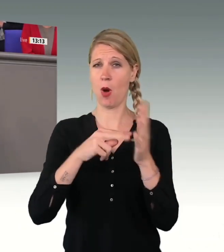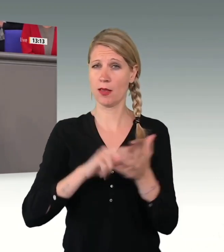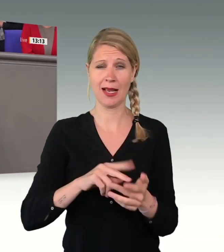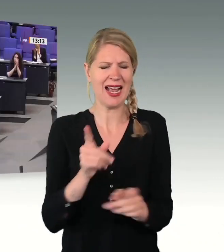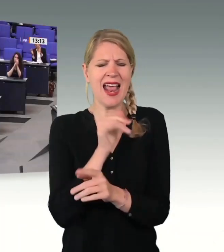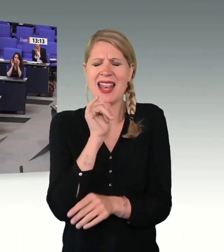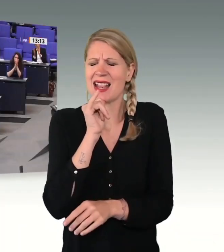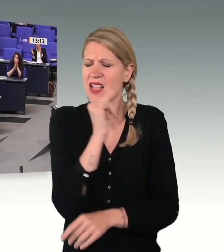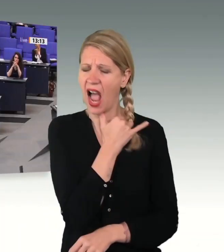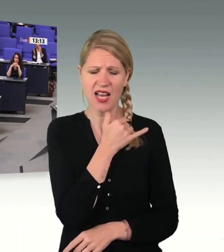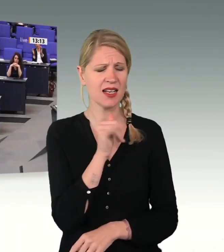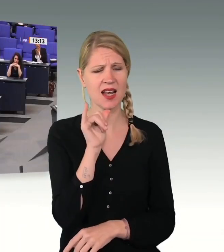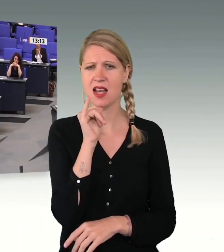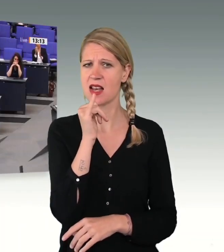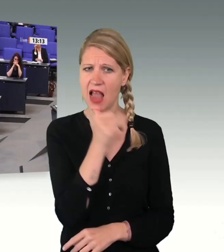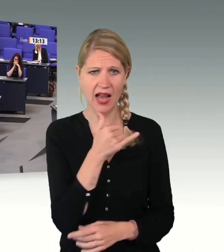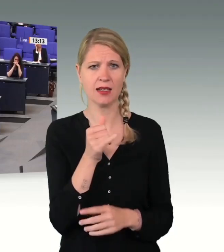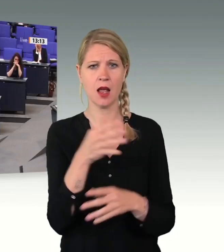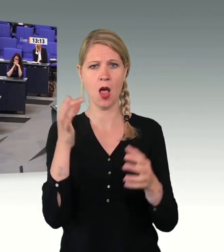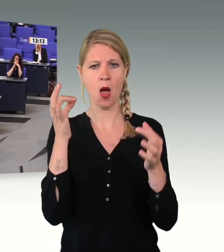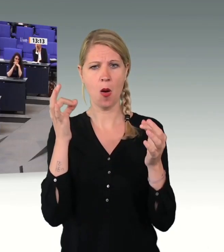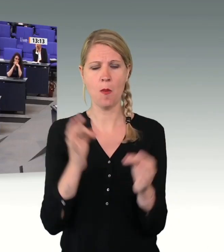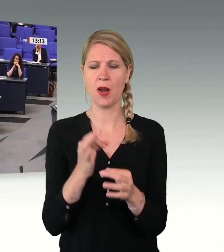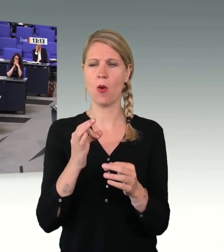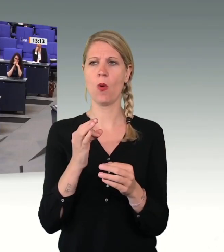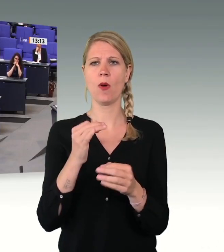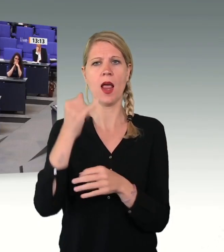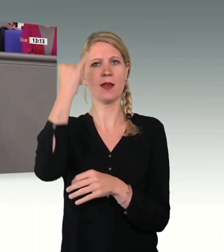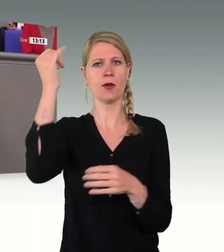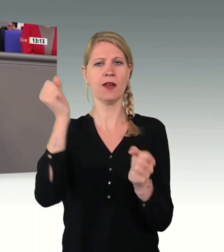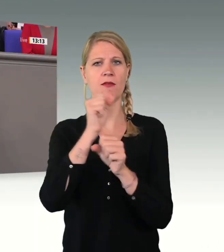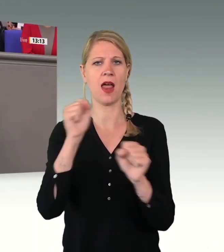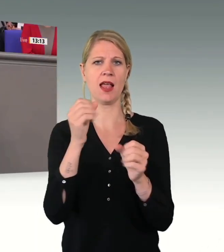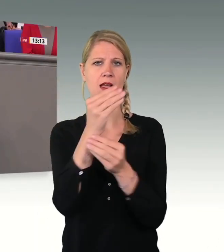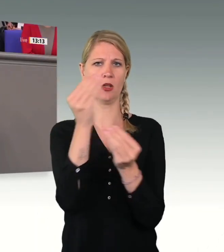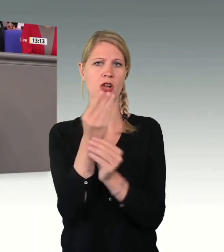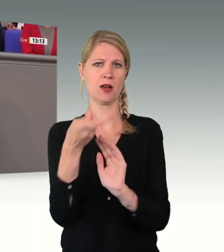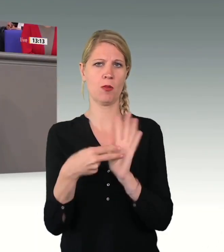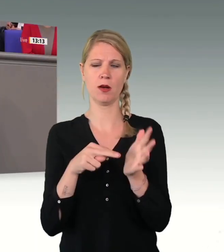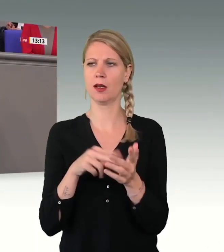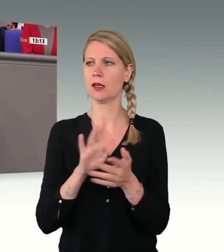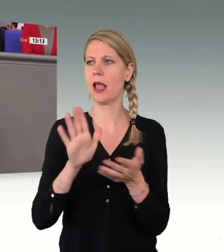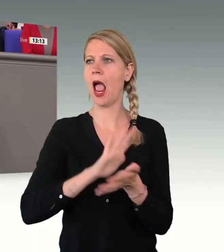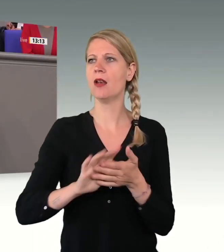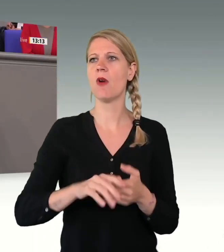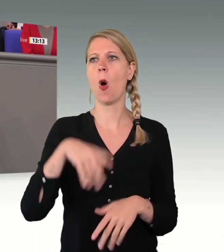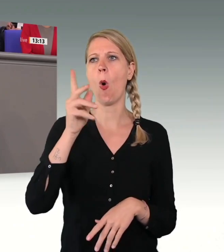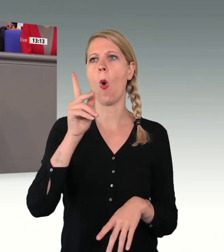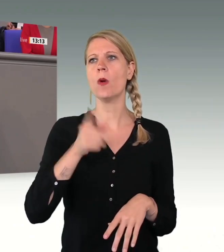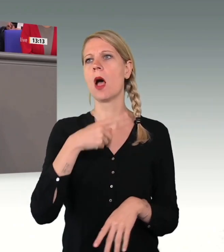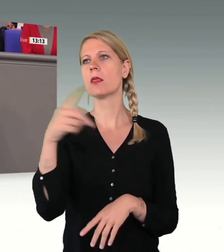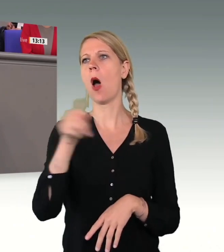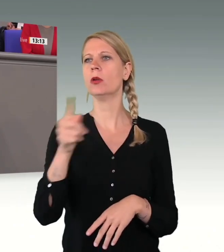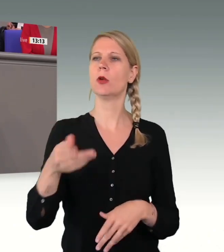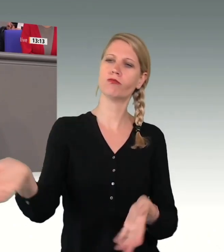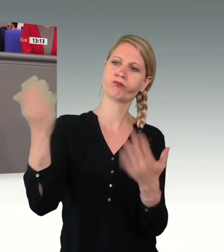Wir brauchen eine ideologiefreie Migrationspolitik. Dazu gehört, dass nicht Hunderttausende einfach ins Land kommen und hierbleiben, obwohl